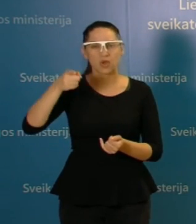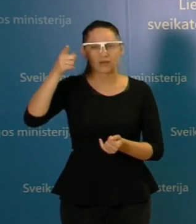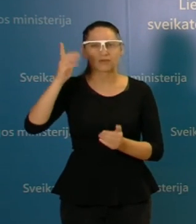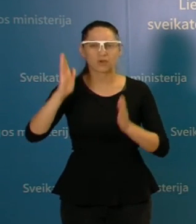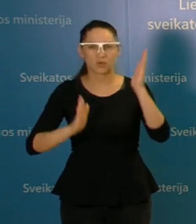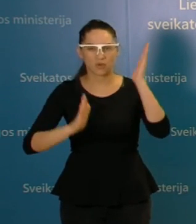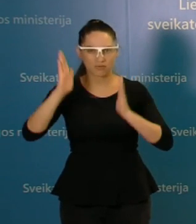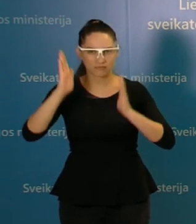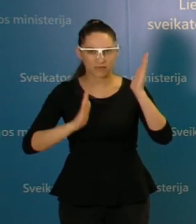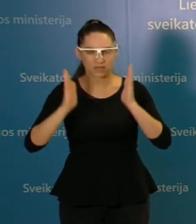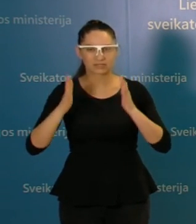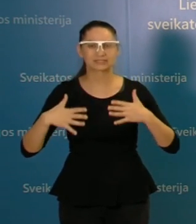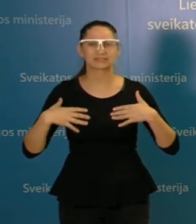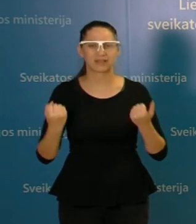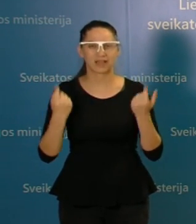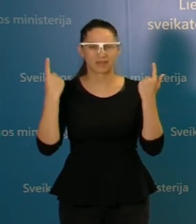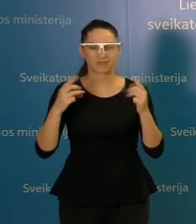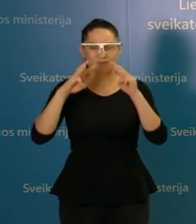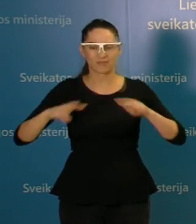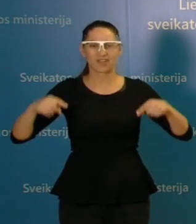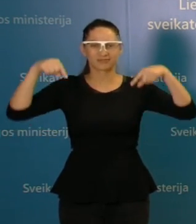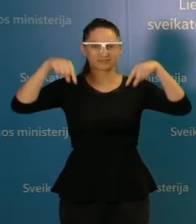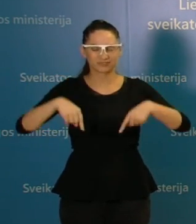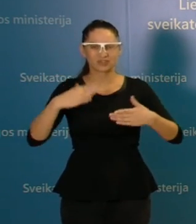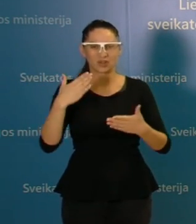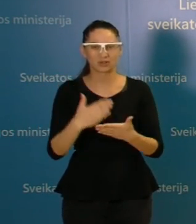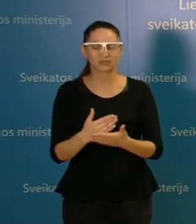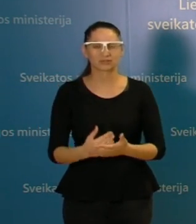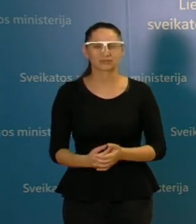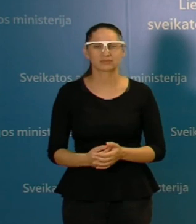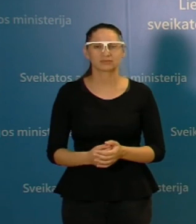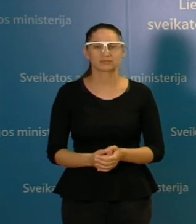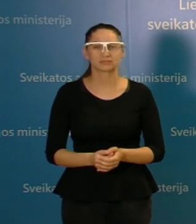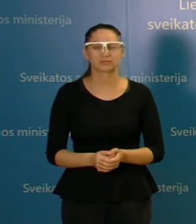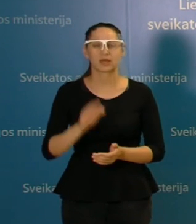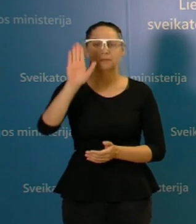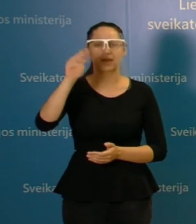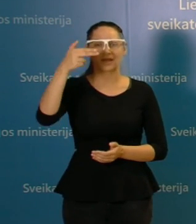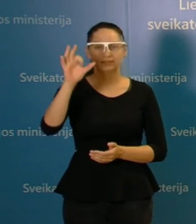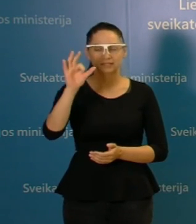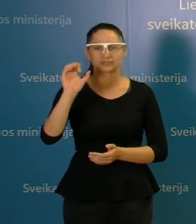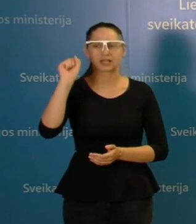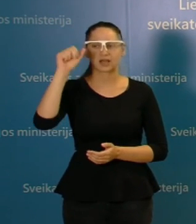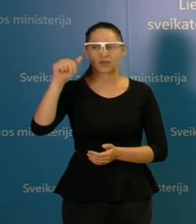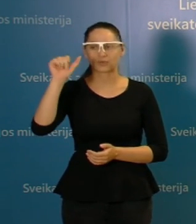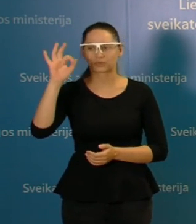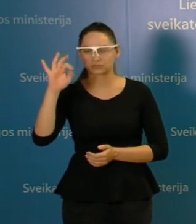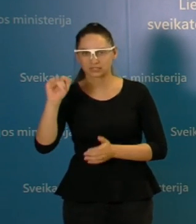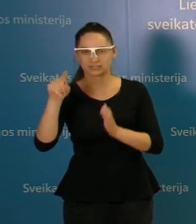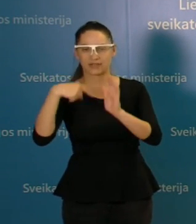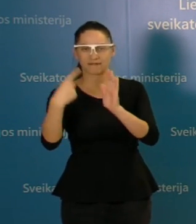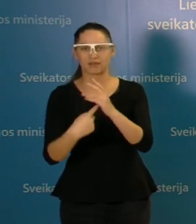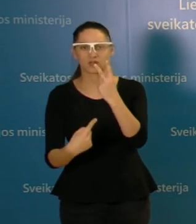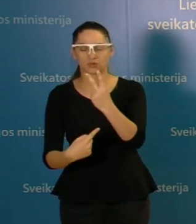konferenciją iš sveikatos apsaugos ministerijos ir jungiamės prie naujienų agentūros banas. Labadiena, Augustai, jūsų du klausimai